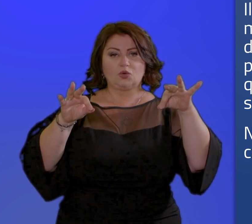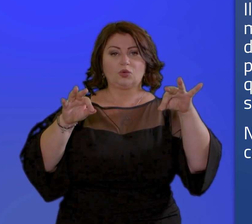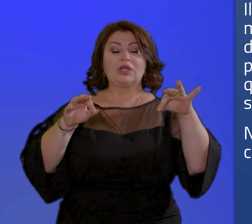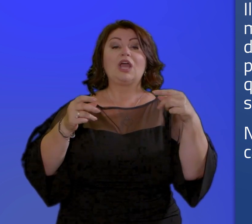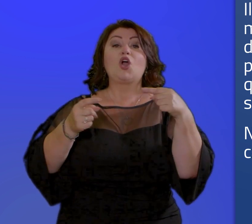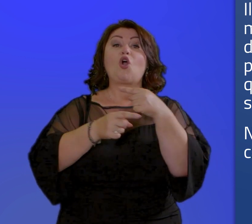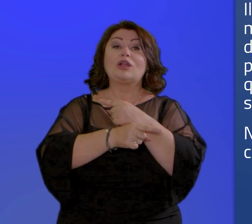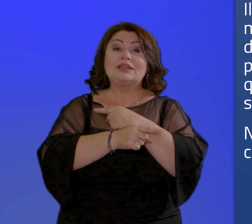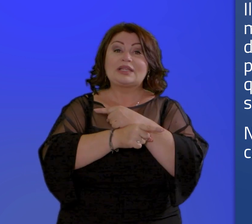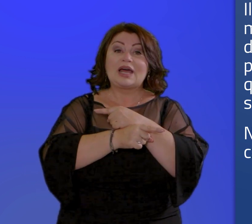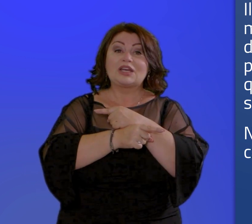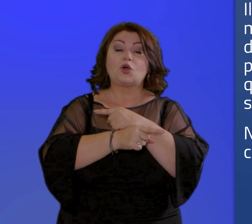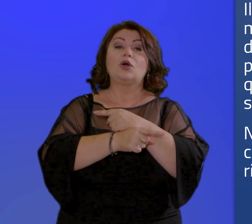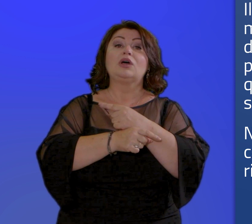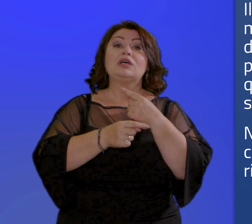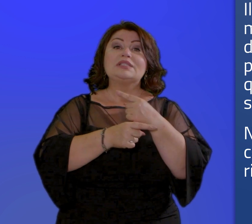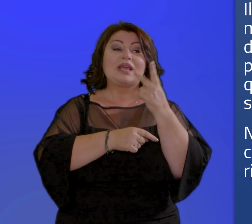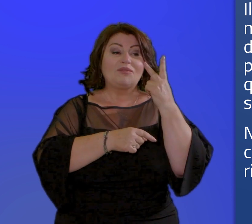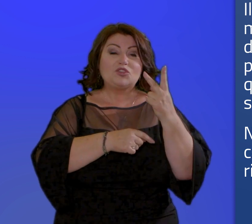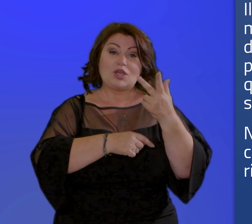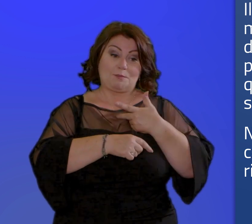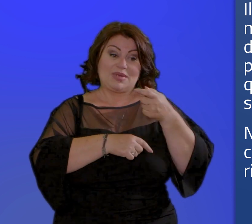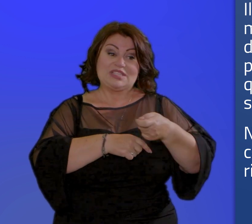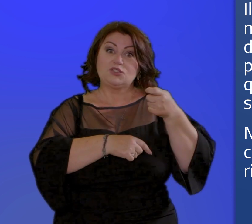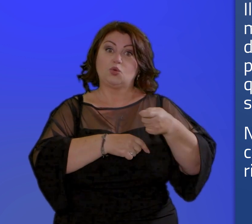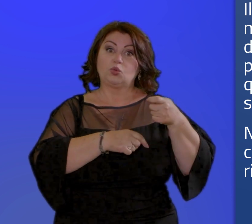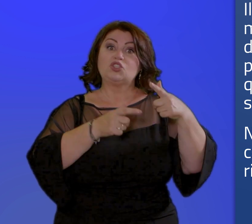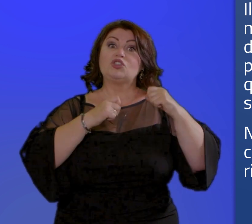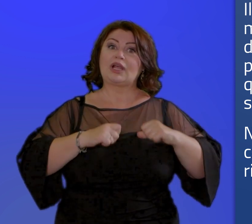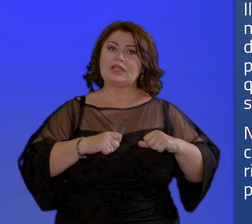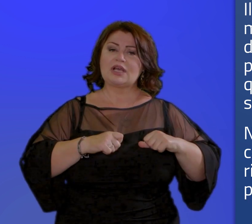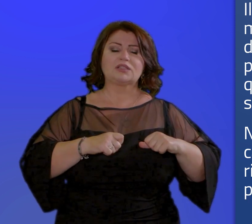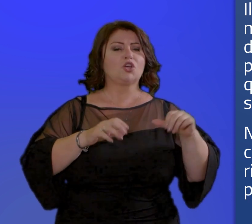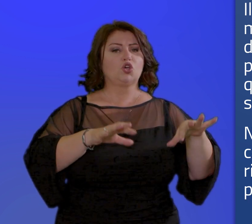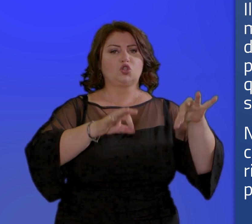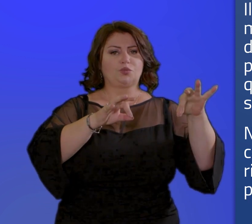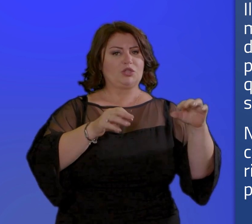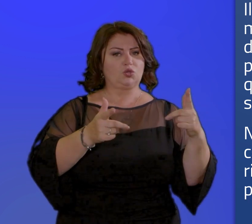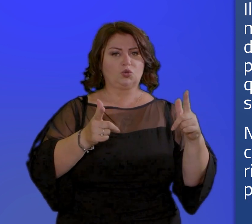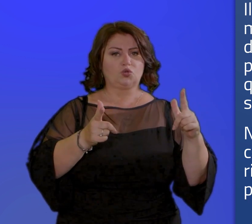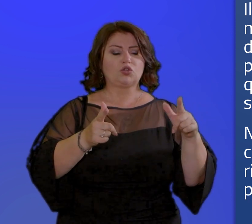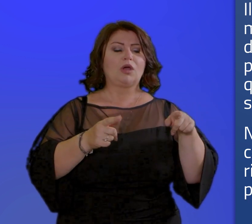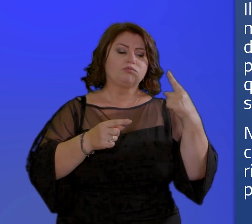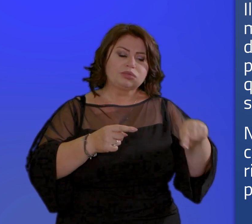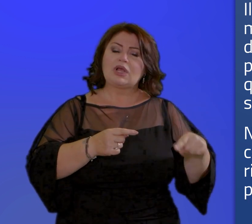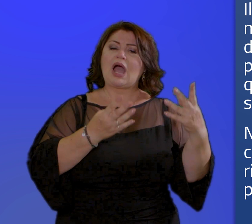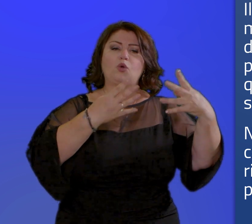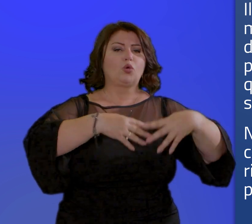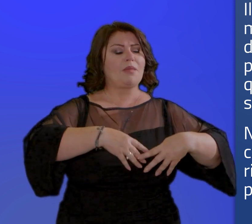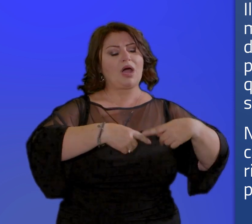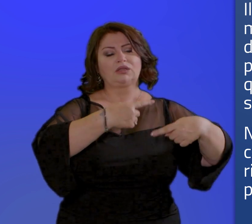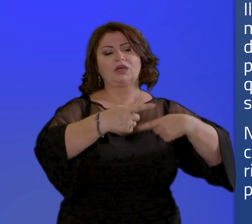della pensione di cittadinanza che si rinnova in automatico senza necessità di presentare una nuova domanda